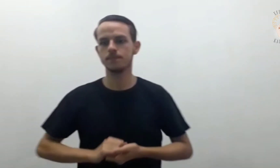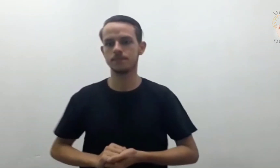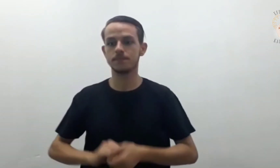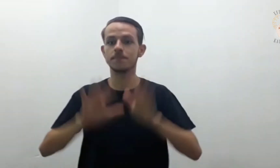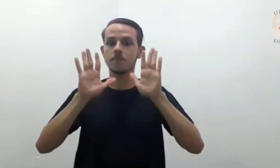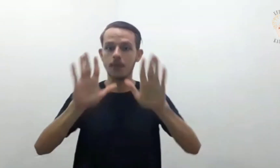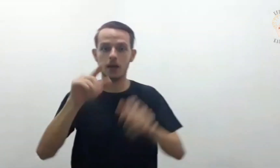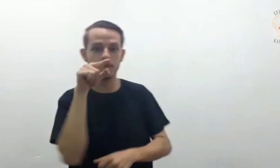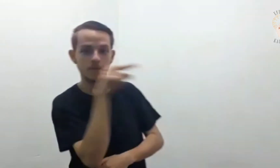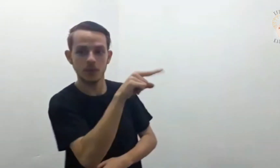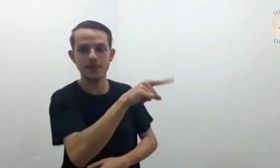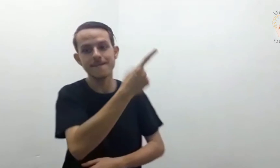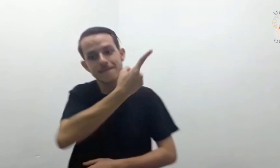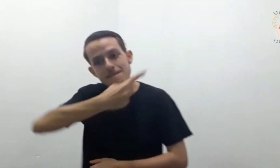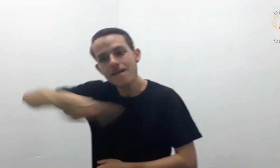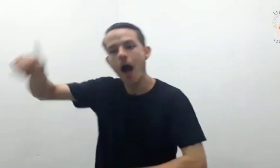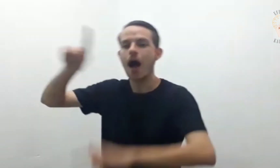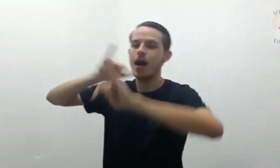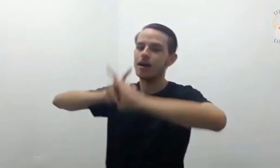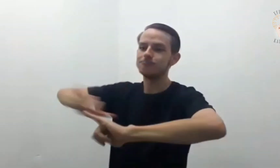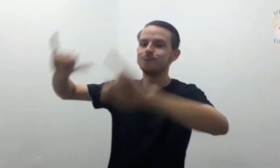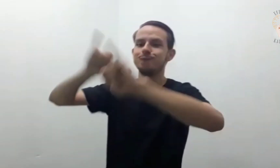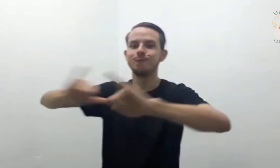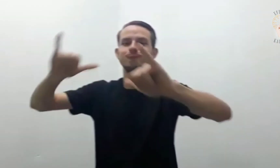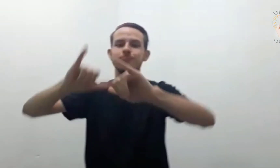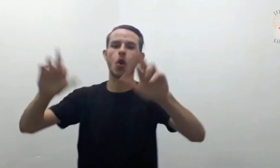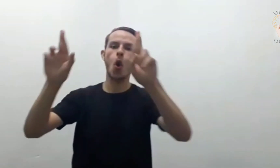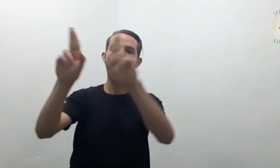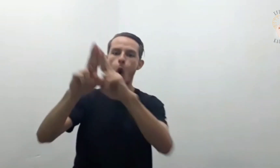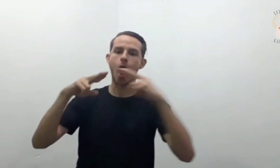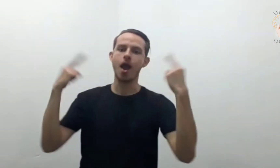Mas tu vai anunciar o reino de Deus